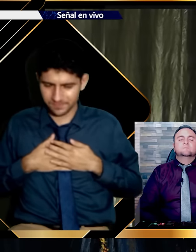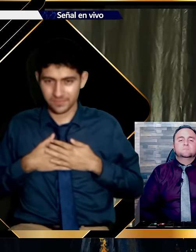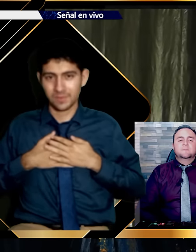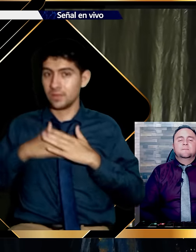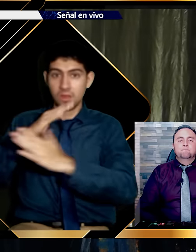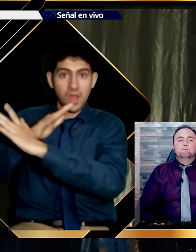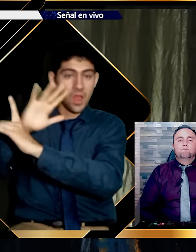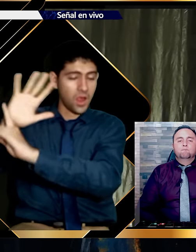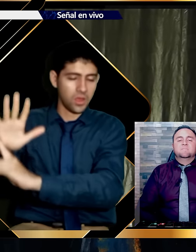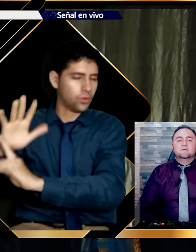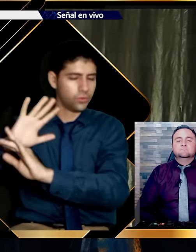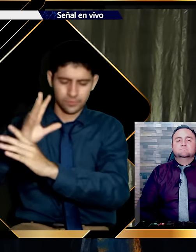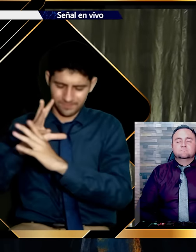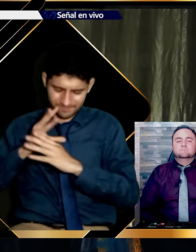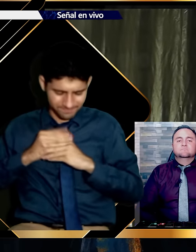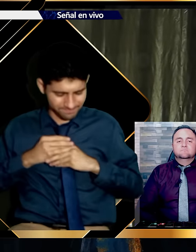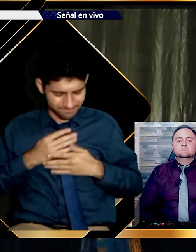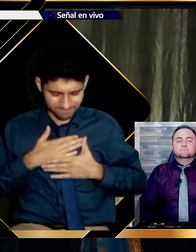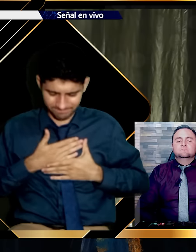Y no la vendas. Por favor.